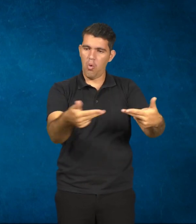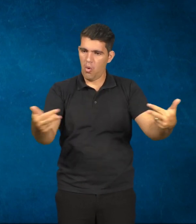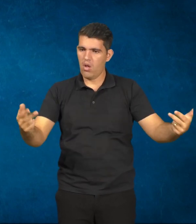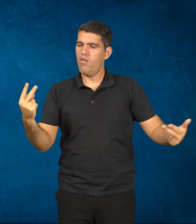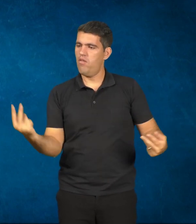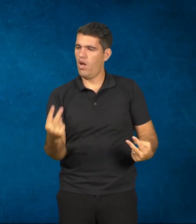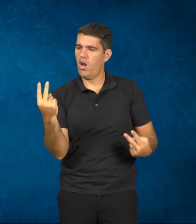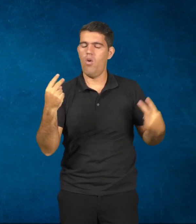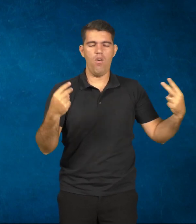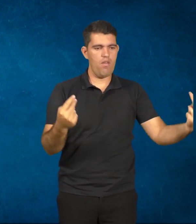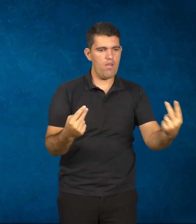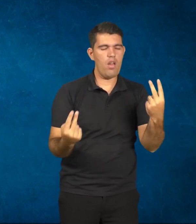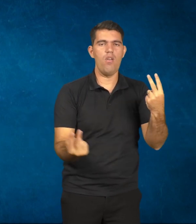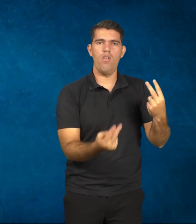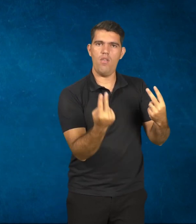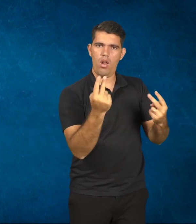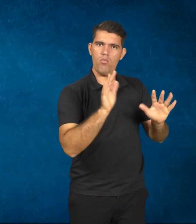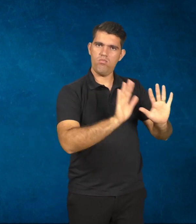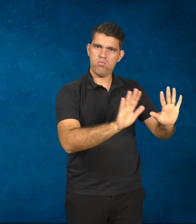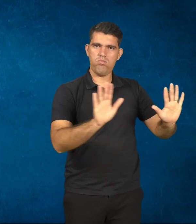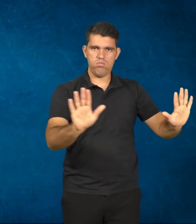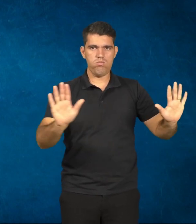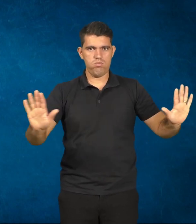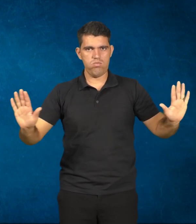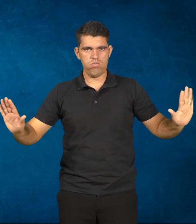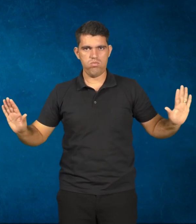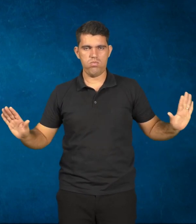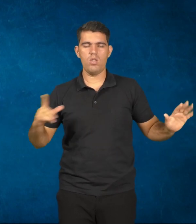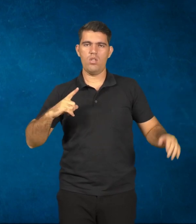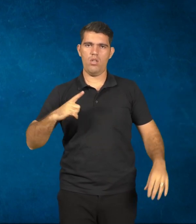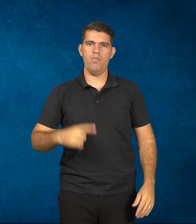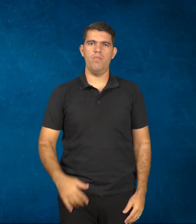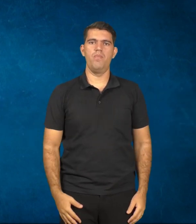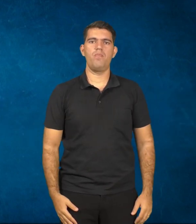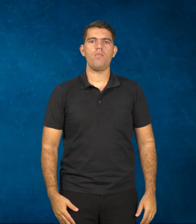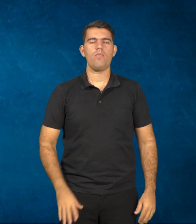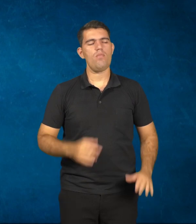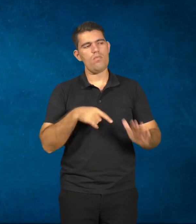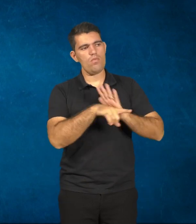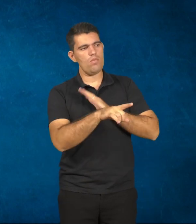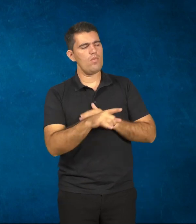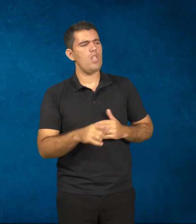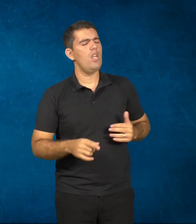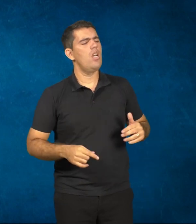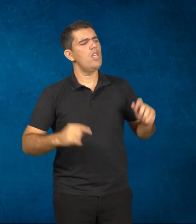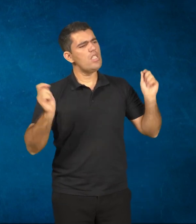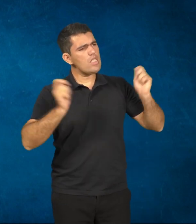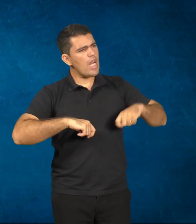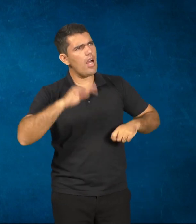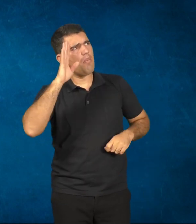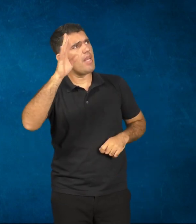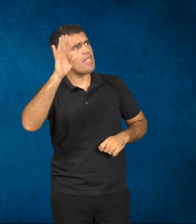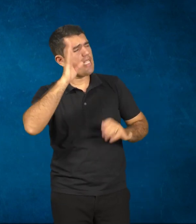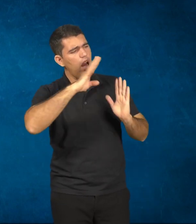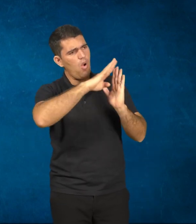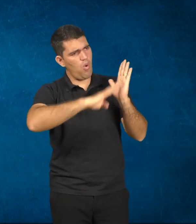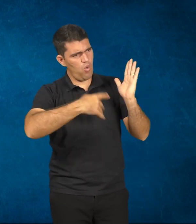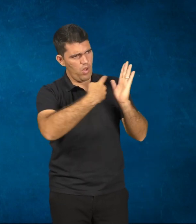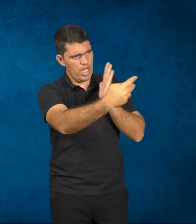com o seu lugar na educação. É possível nós pensarmos em um currículo onde todas as matérias são